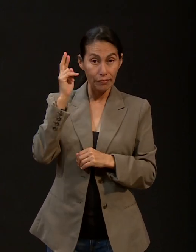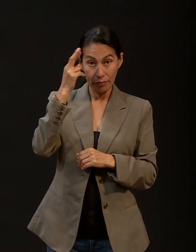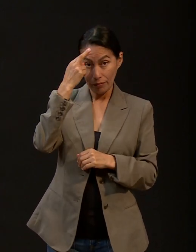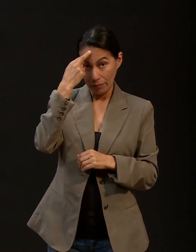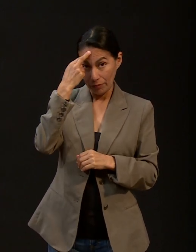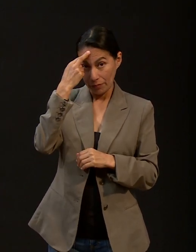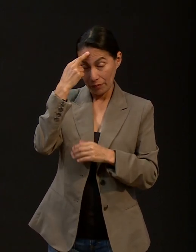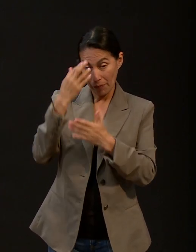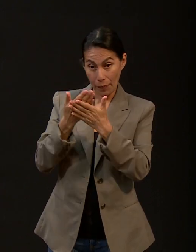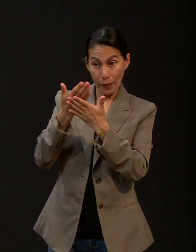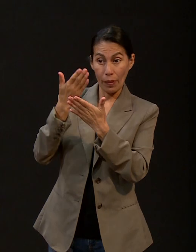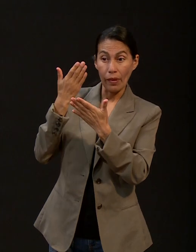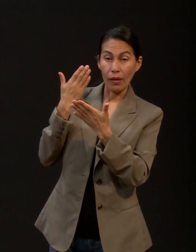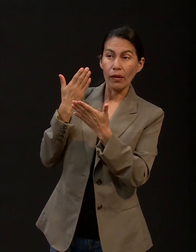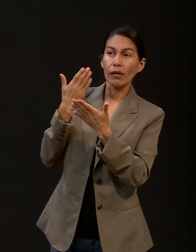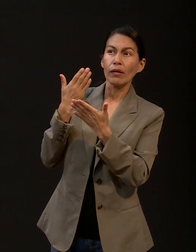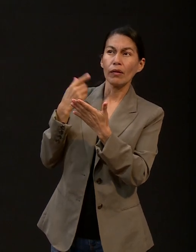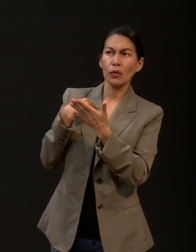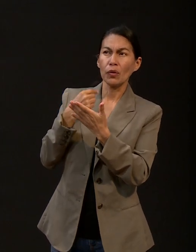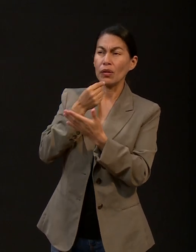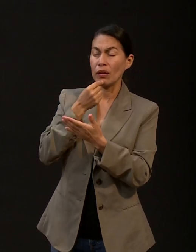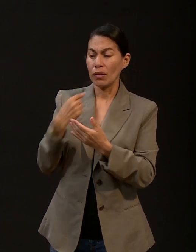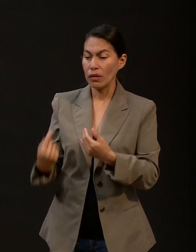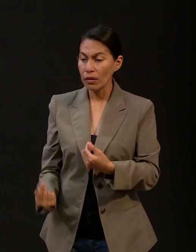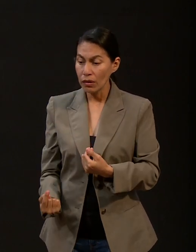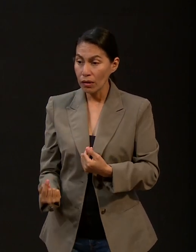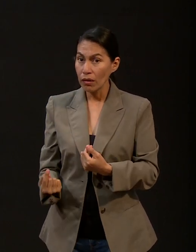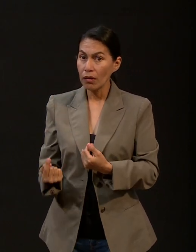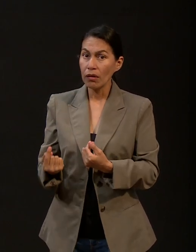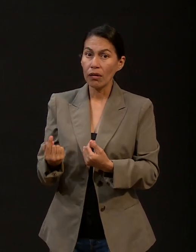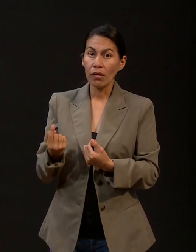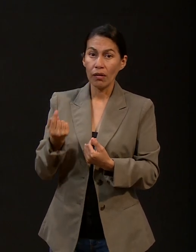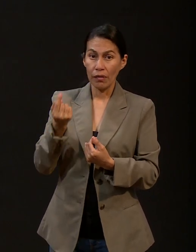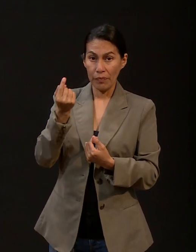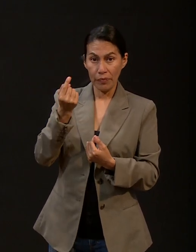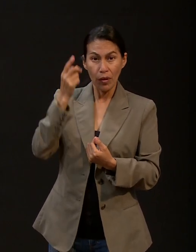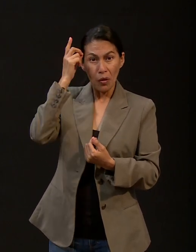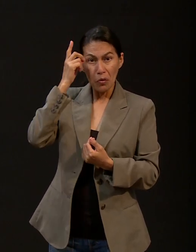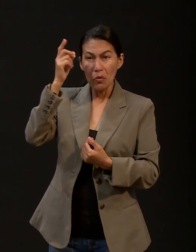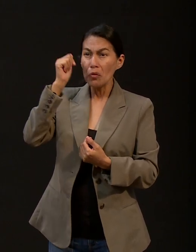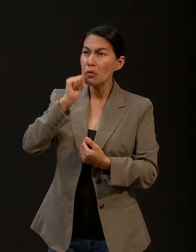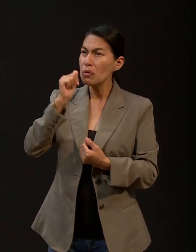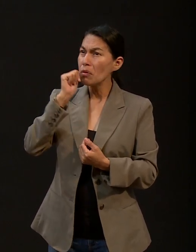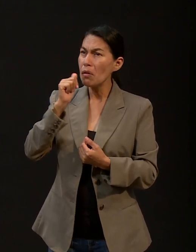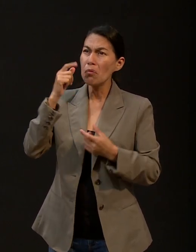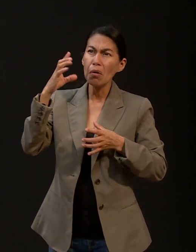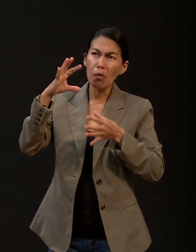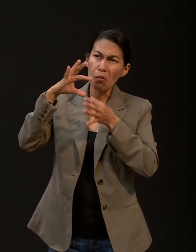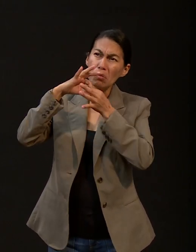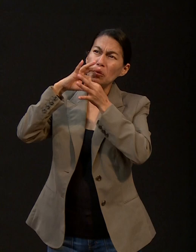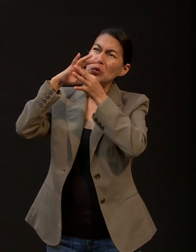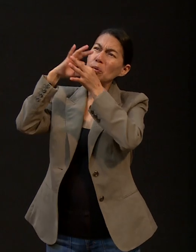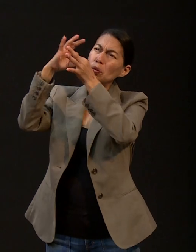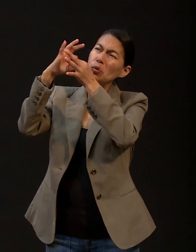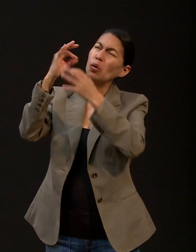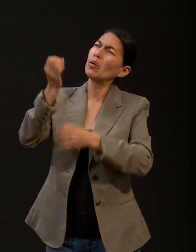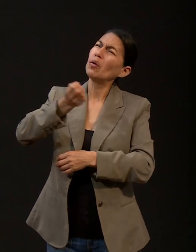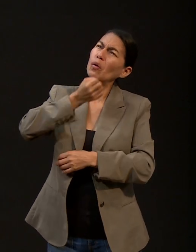tempranas, cómo Dios ha estado presente a través de la oración y de las múltiples